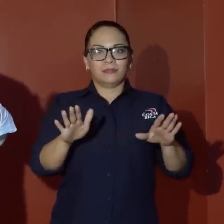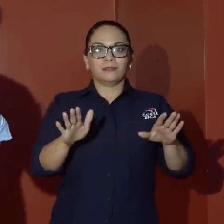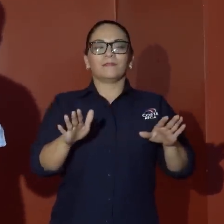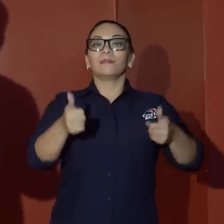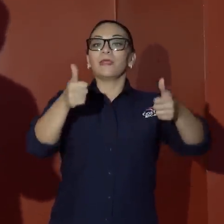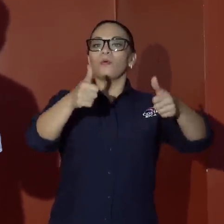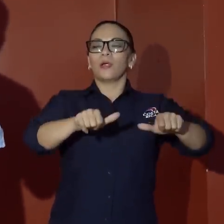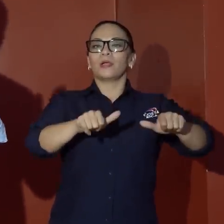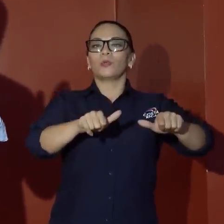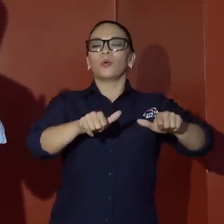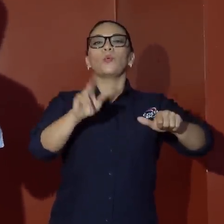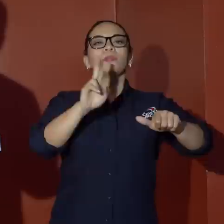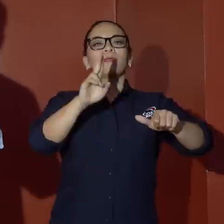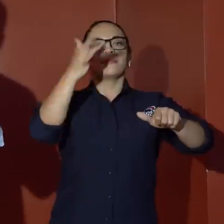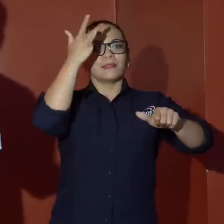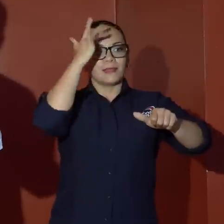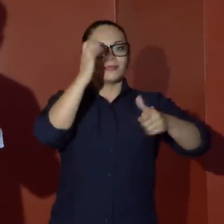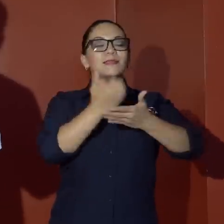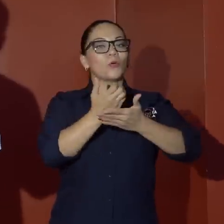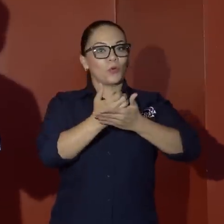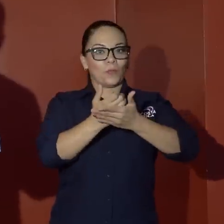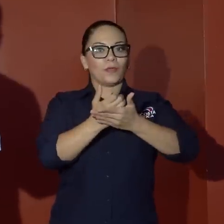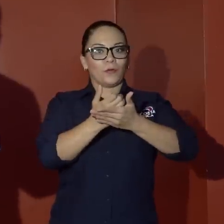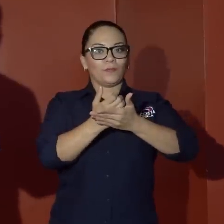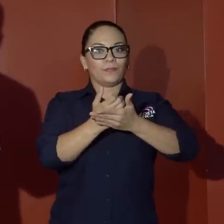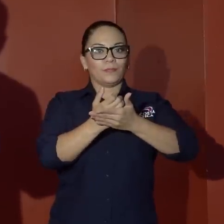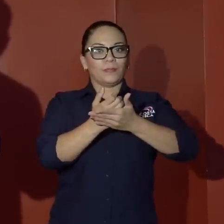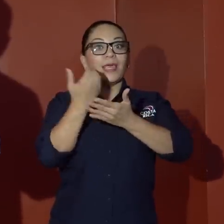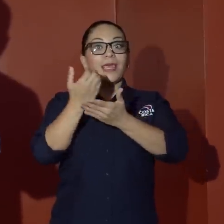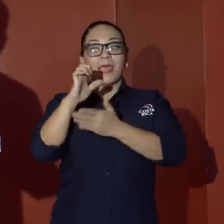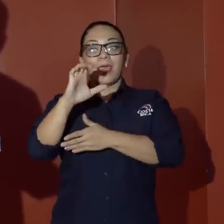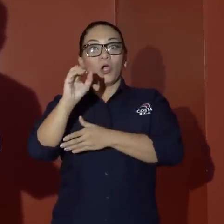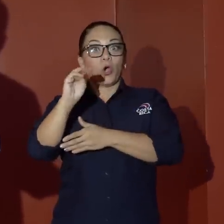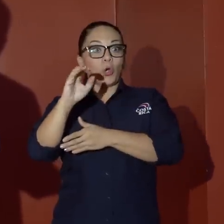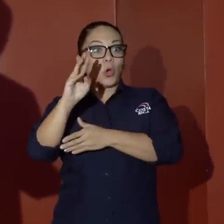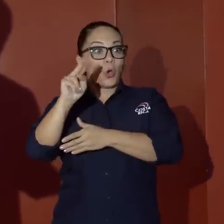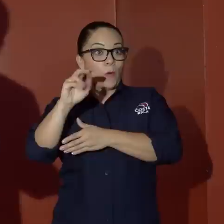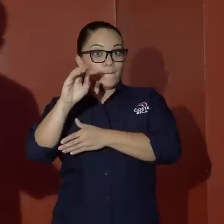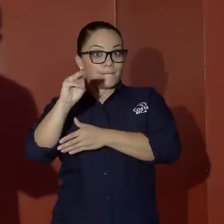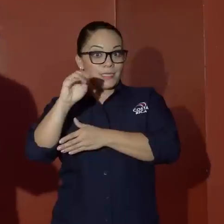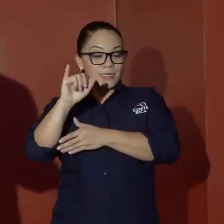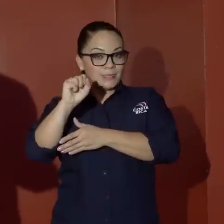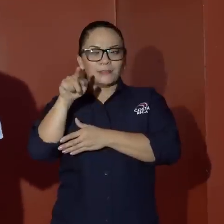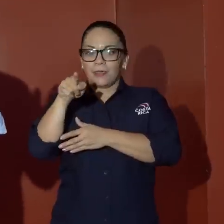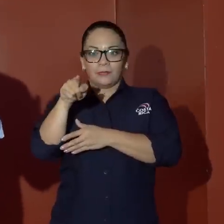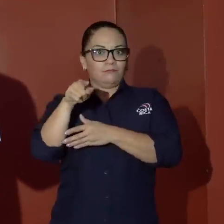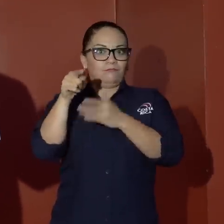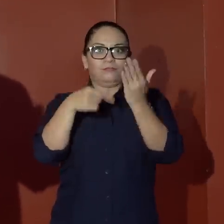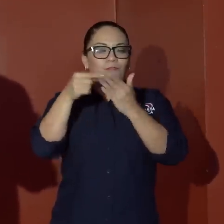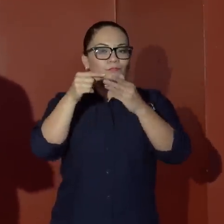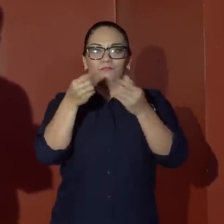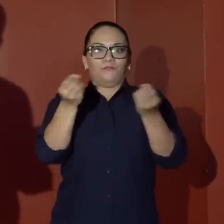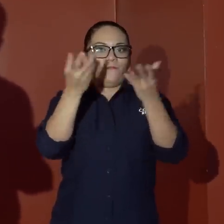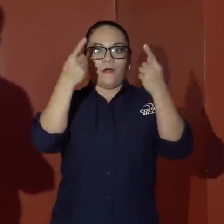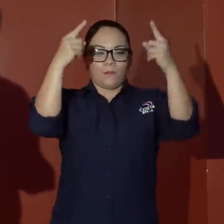a la unidad de inteligencia económica del The Economist, una de las publicaciones más prestigiosas del mundo. ¿Por qué?